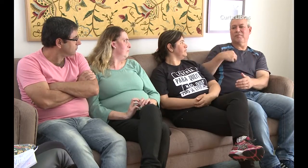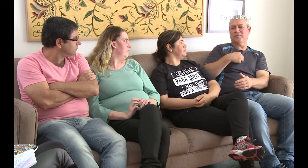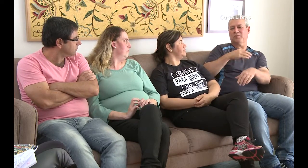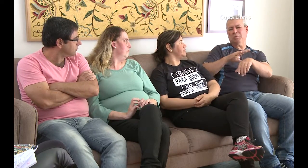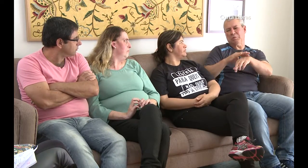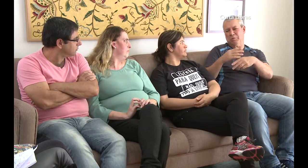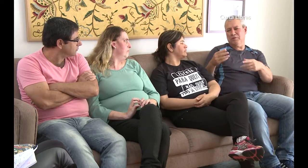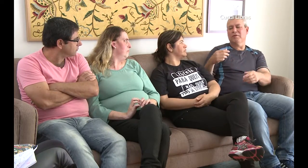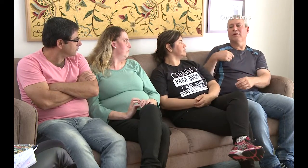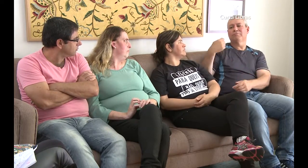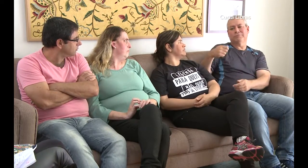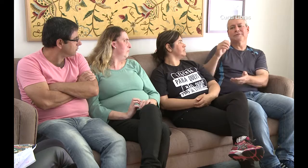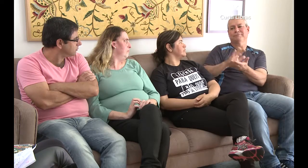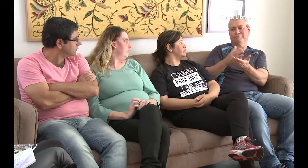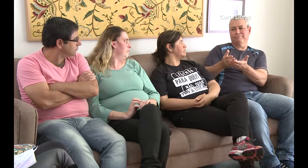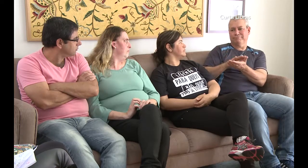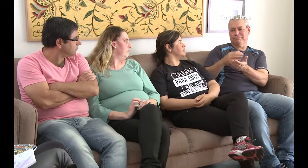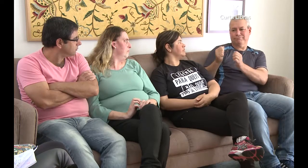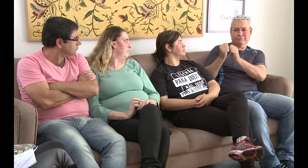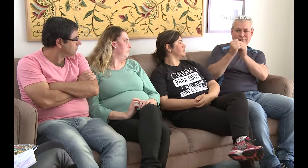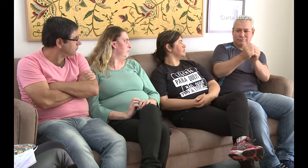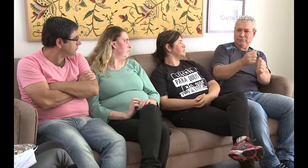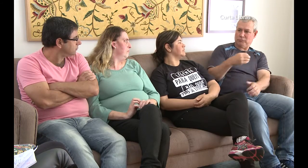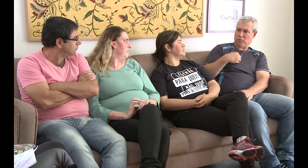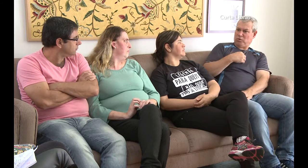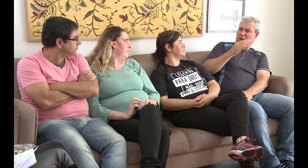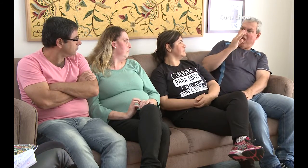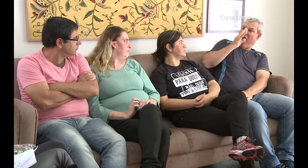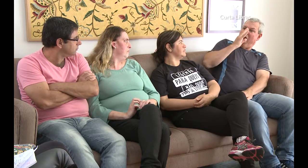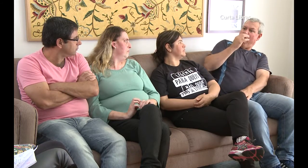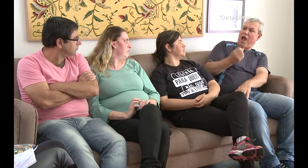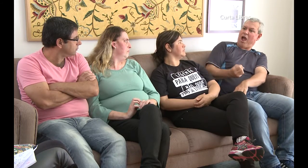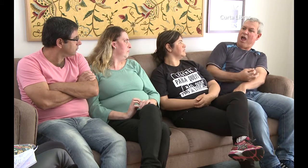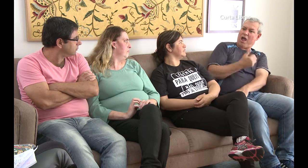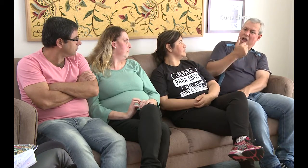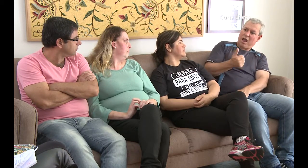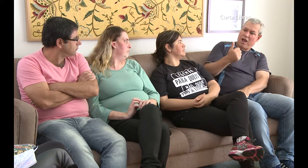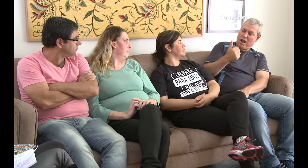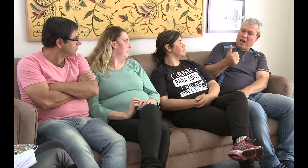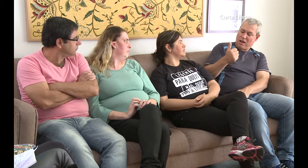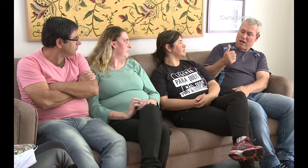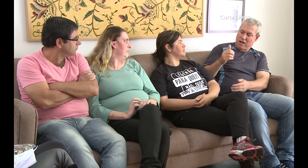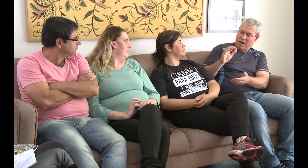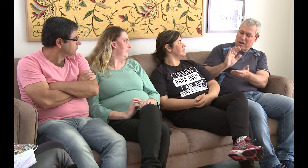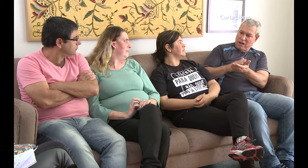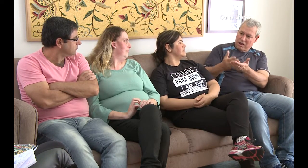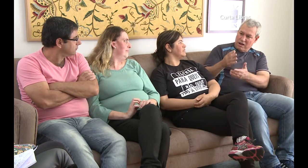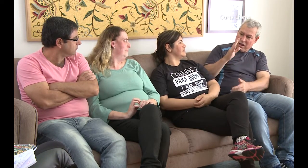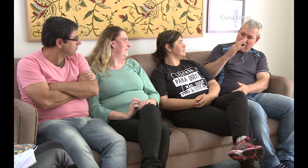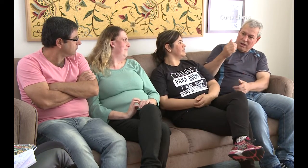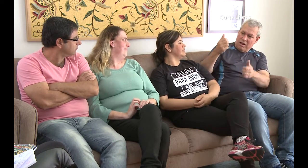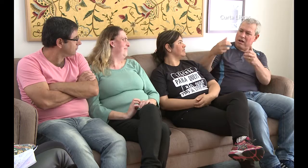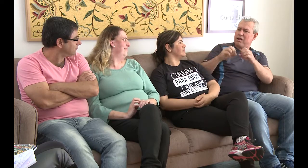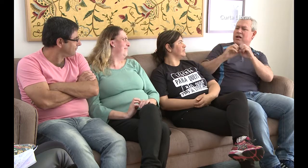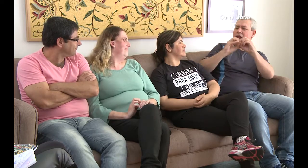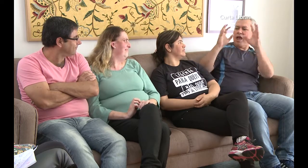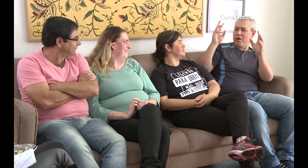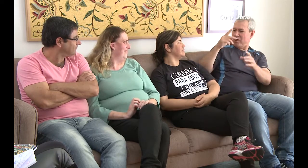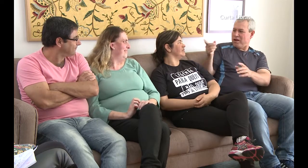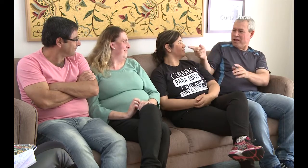ou quando a Leda estava grávida, sempre íamos com o intérprete. E o médico ficava admirado com isso, pois com o intérprete ficava tudo muito esclarecido para nós.